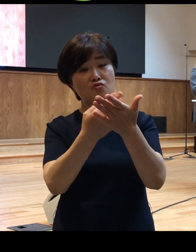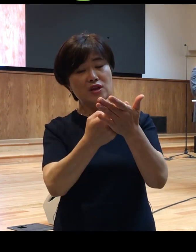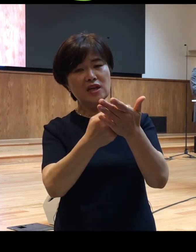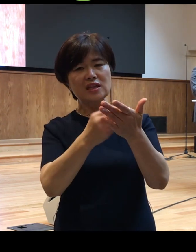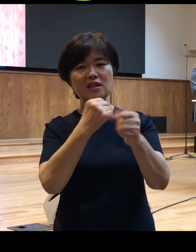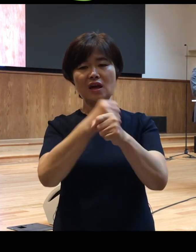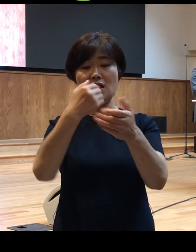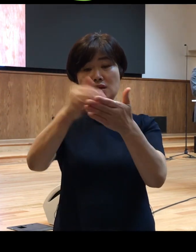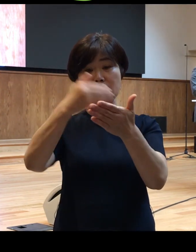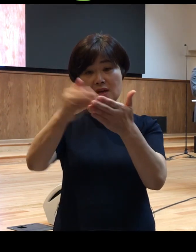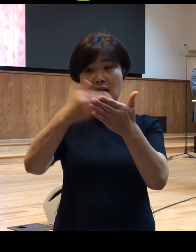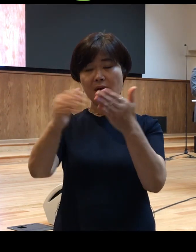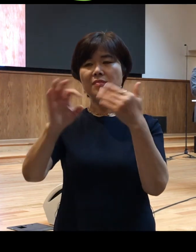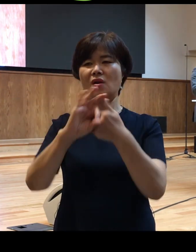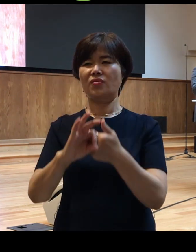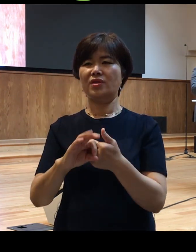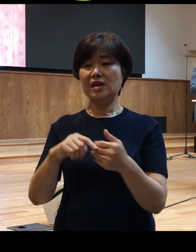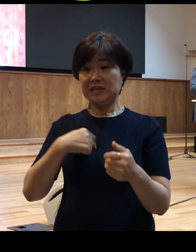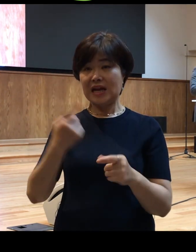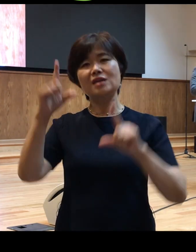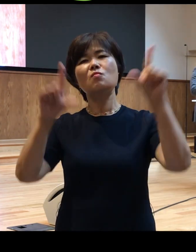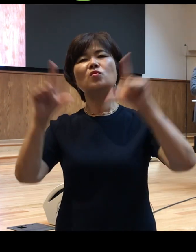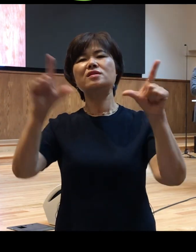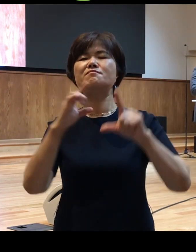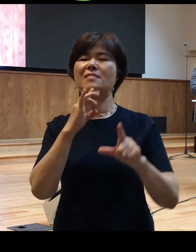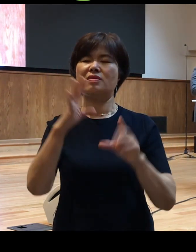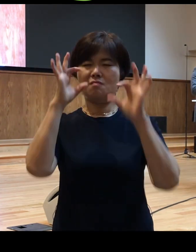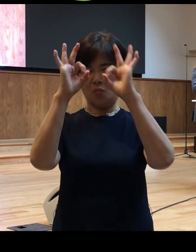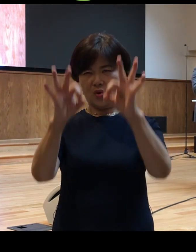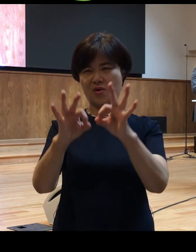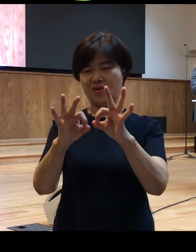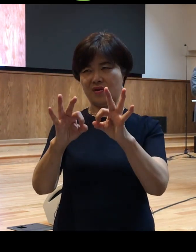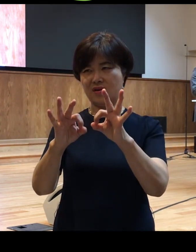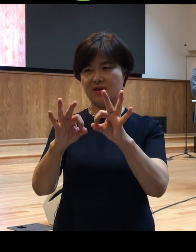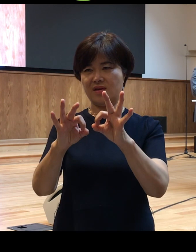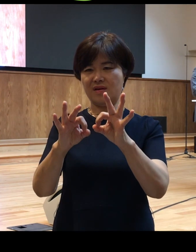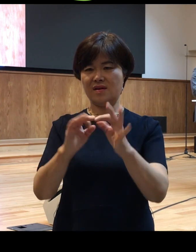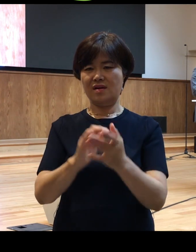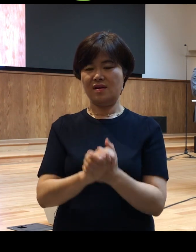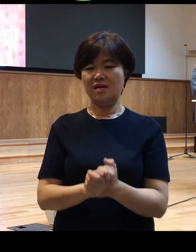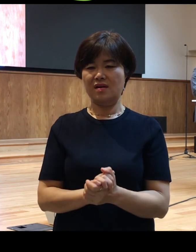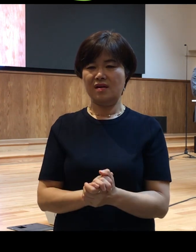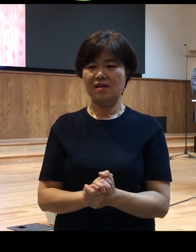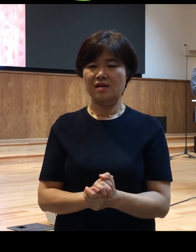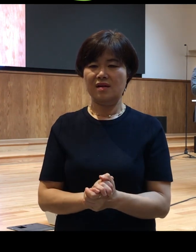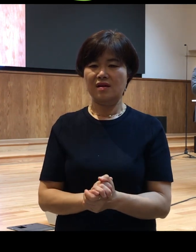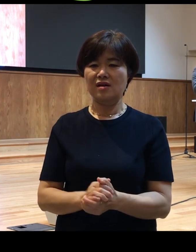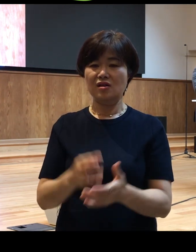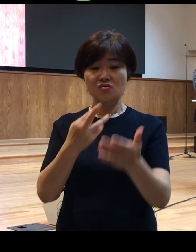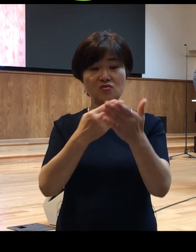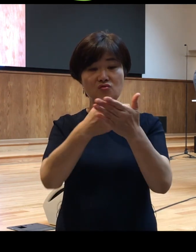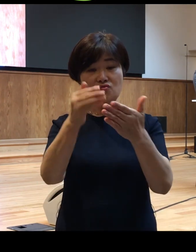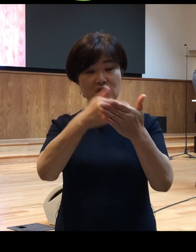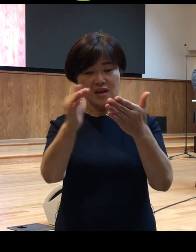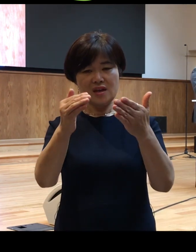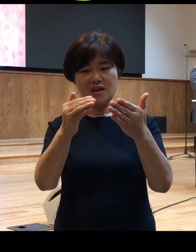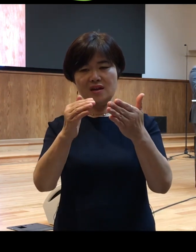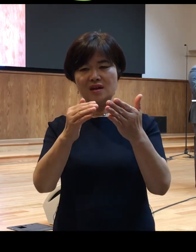되면 자기 모습밖에 보이지 않는다네 유리에다 은칠을 하면 자기